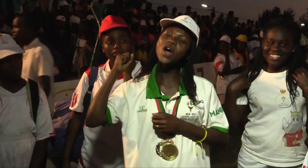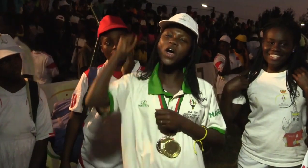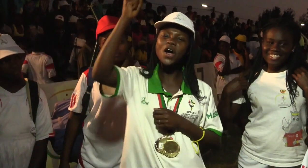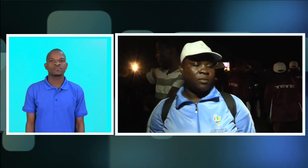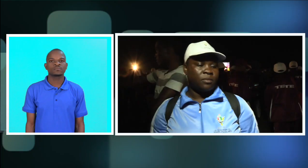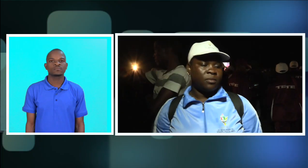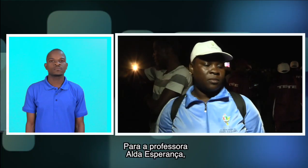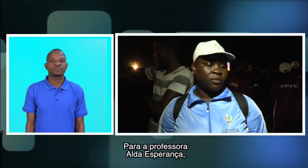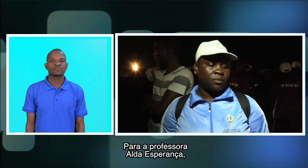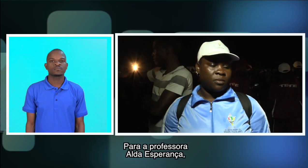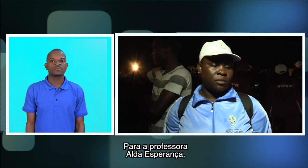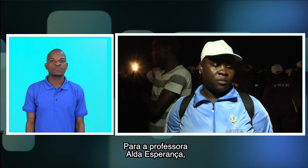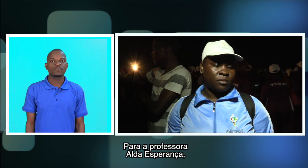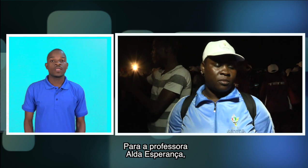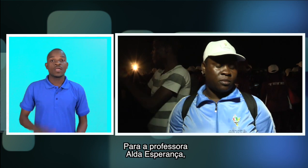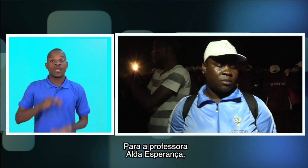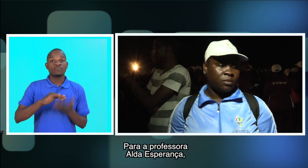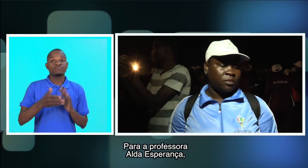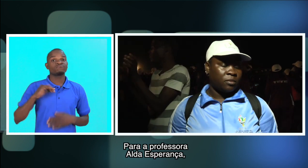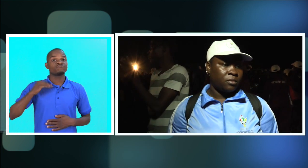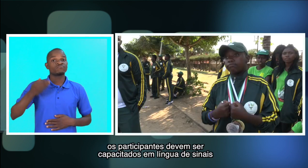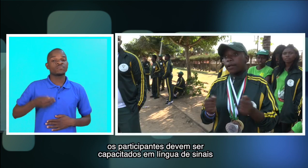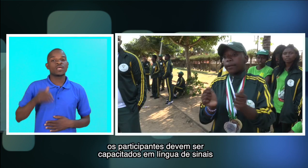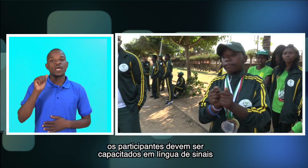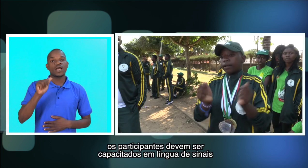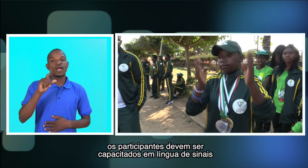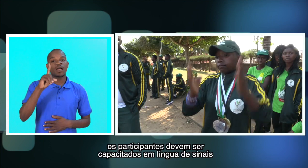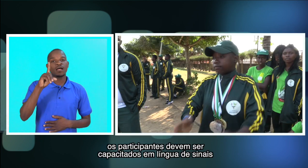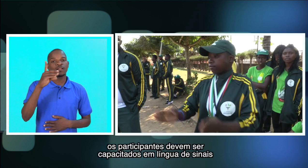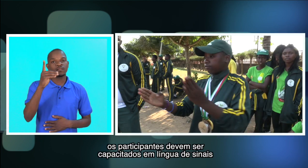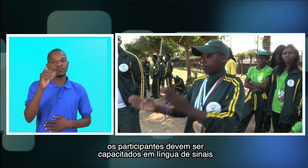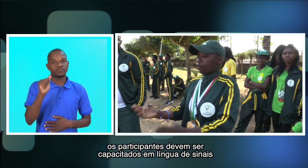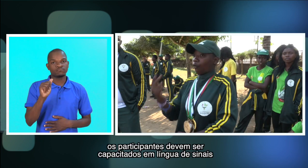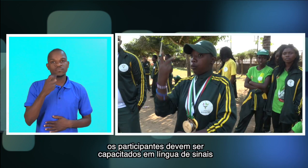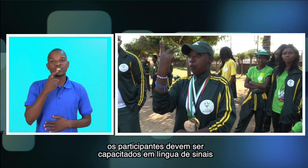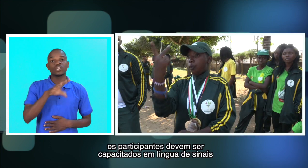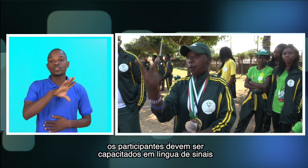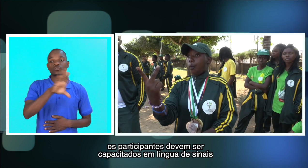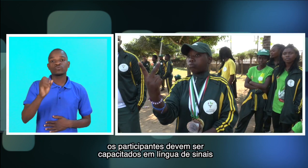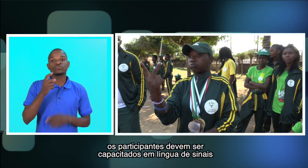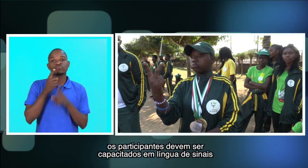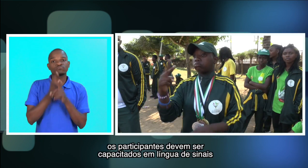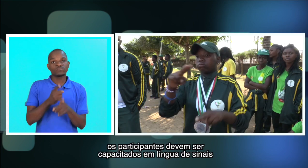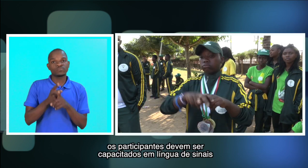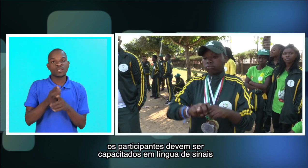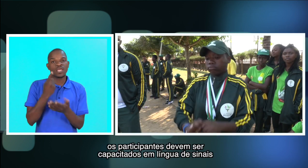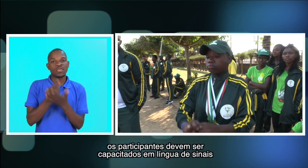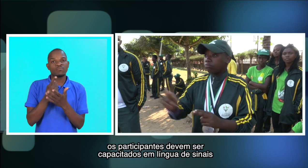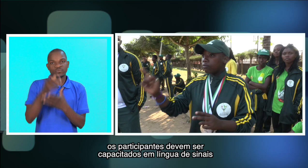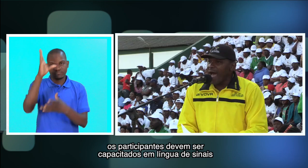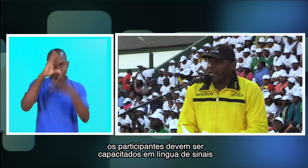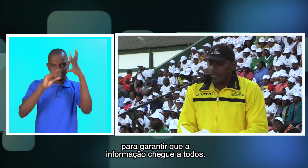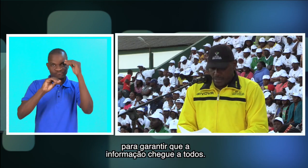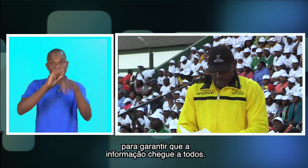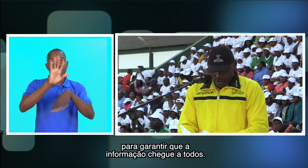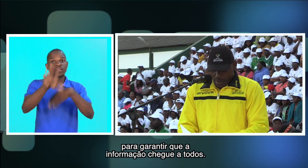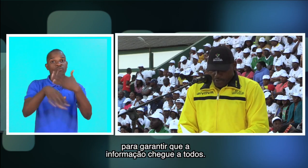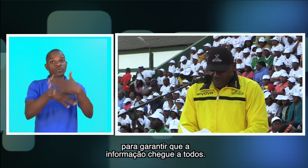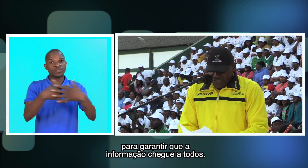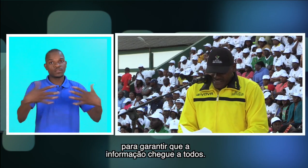Para a professora Alda Esperança, os participantes devem ser capacitados em língua de sinais para garantir